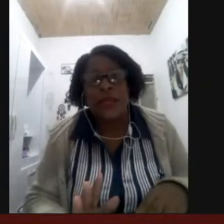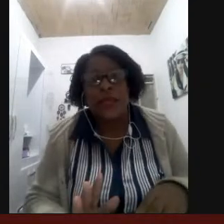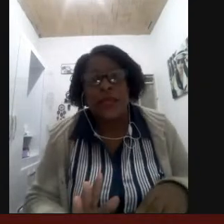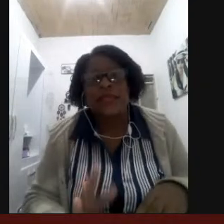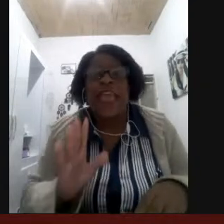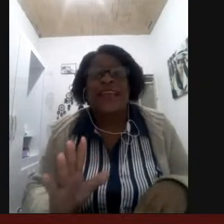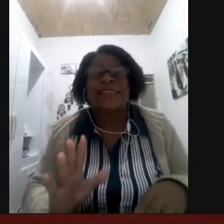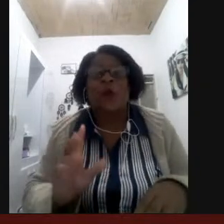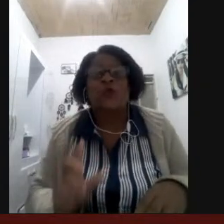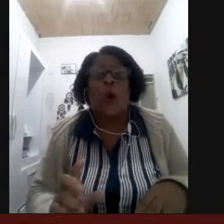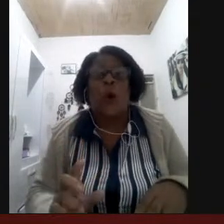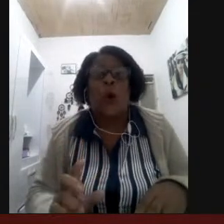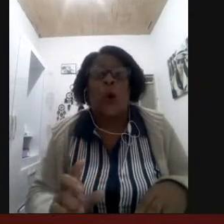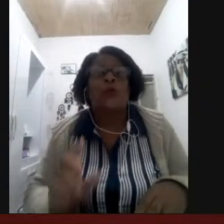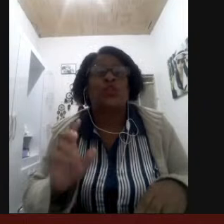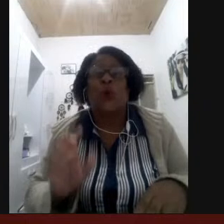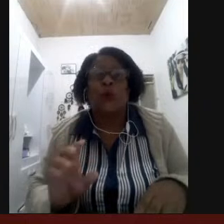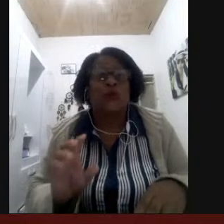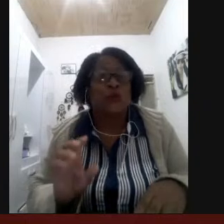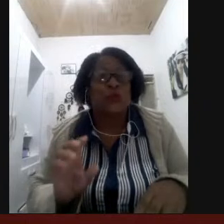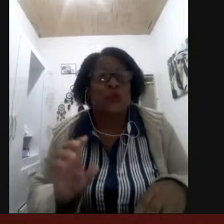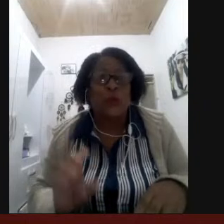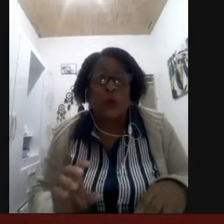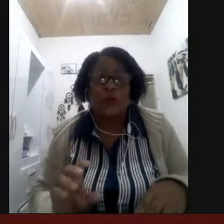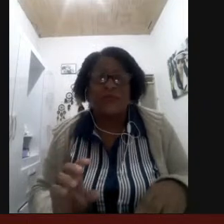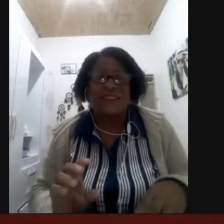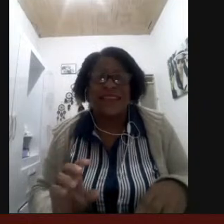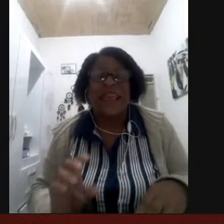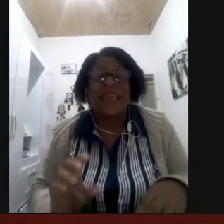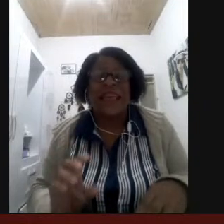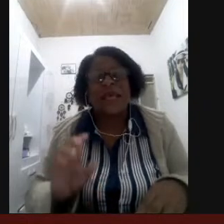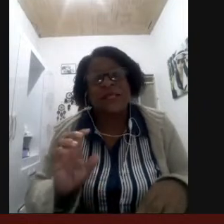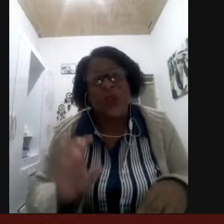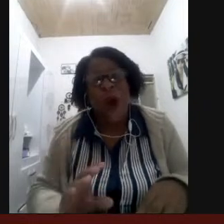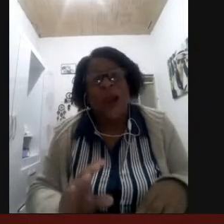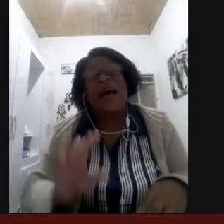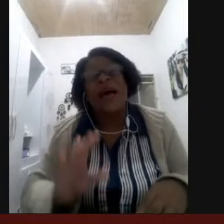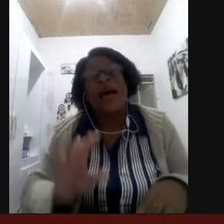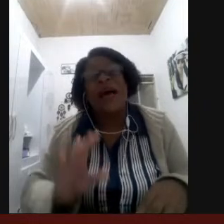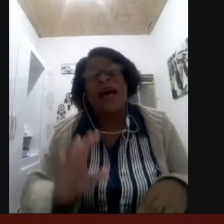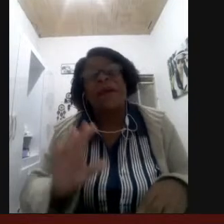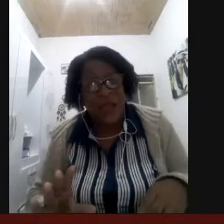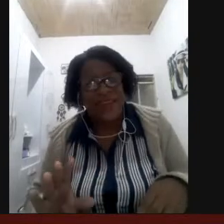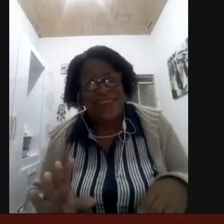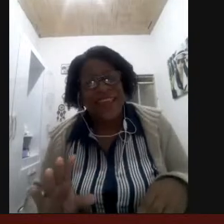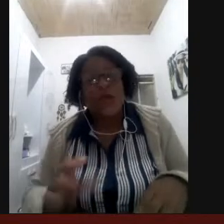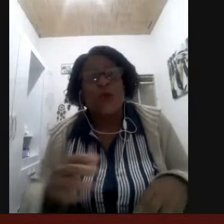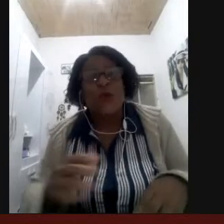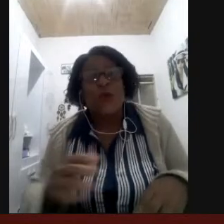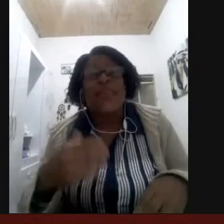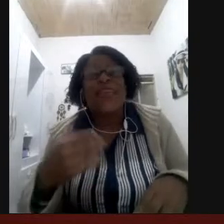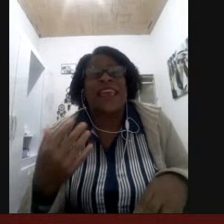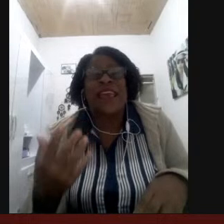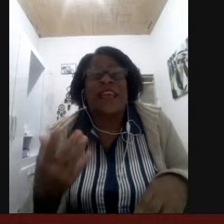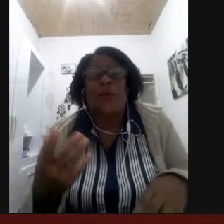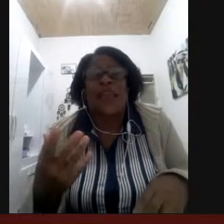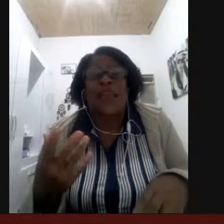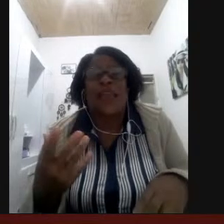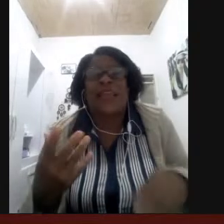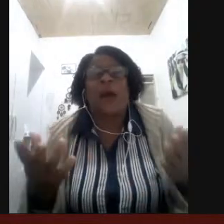esse é o sonho de todos os surdos escola bilingüe e o que que o que que são essas